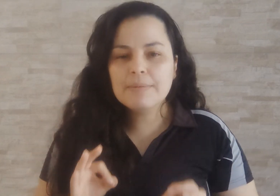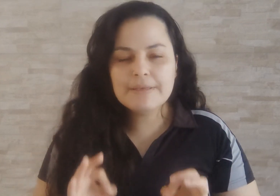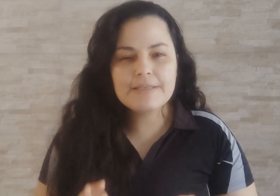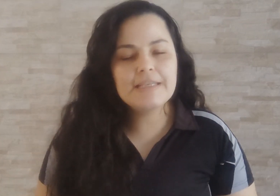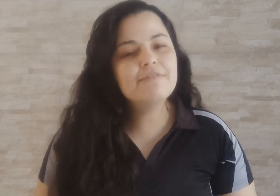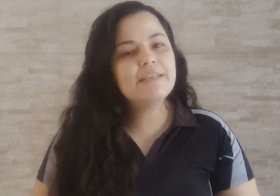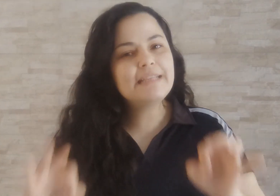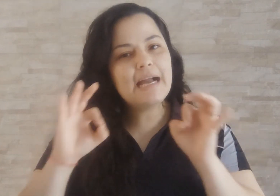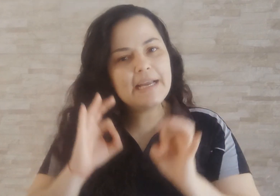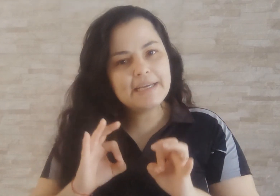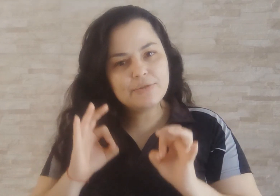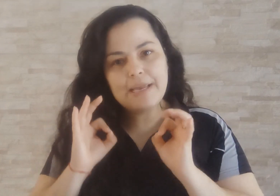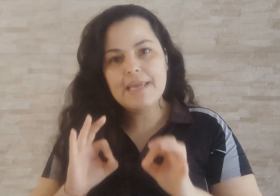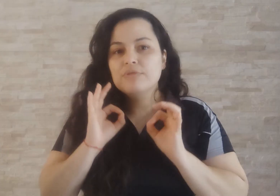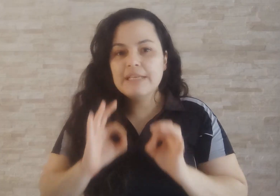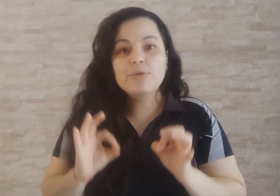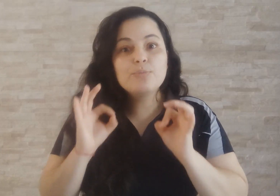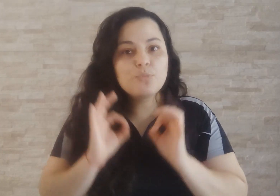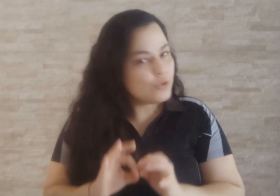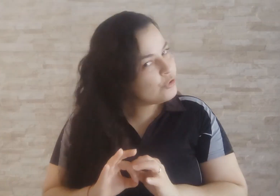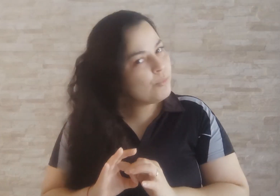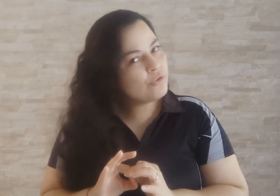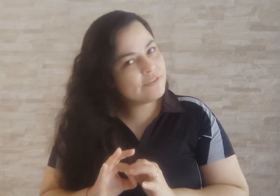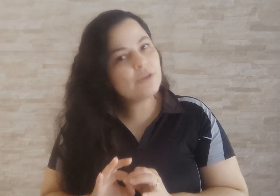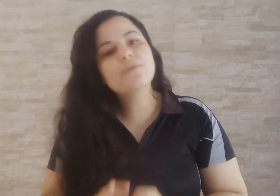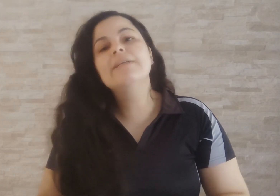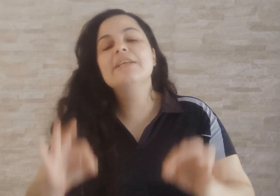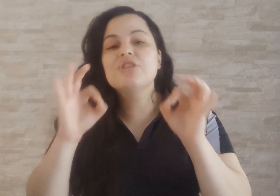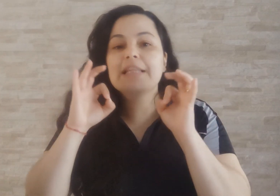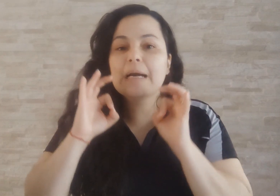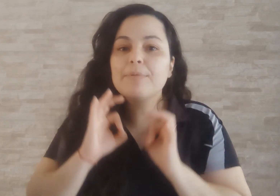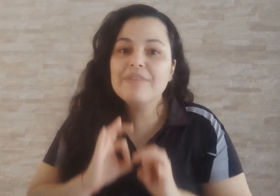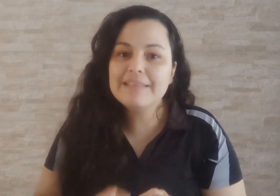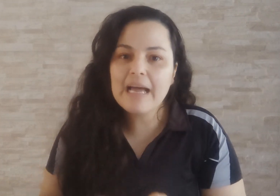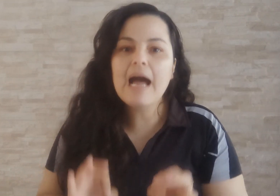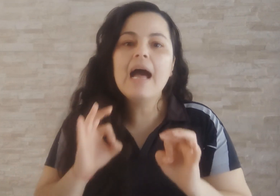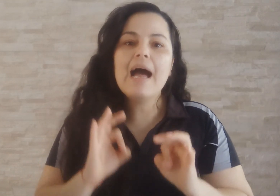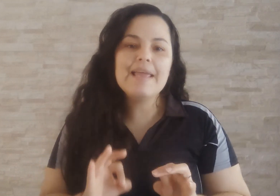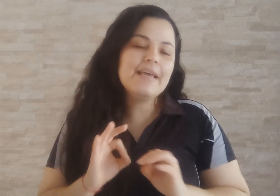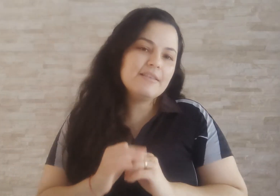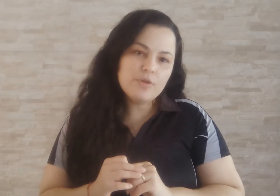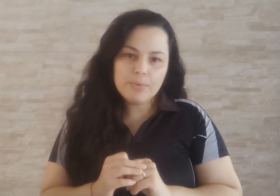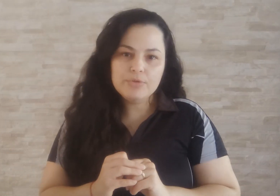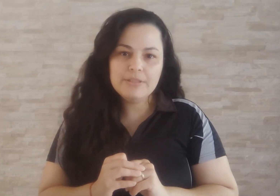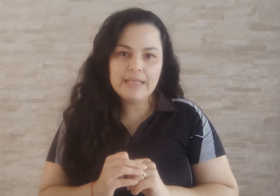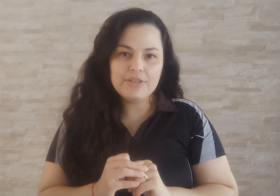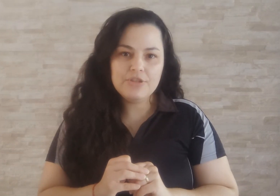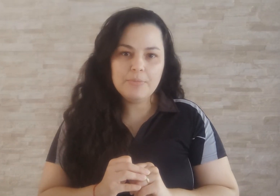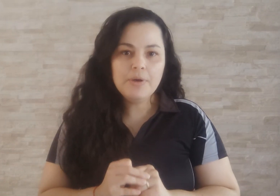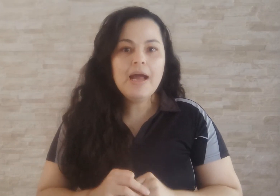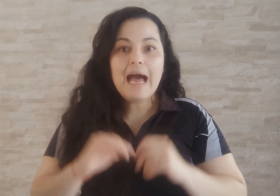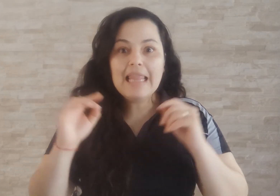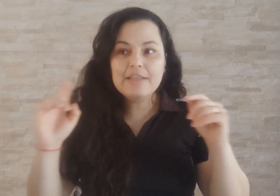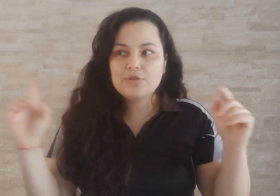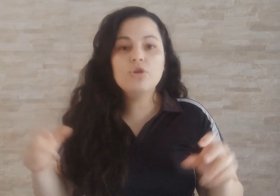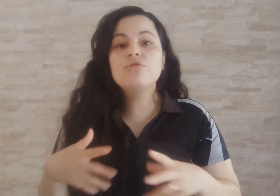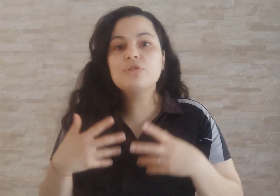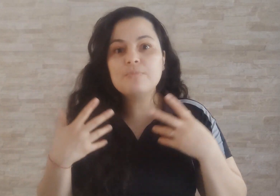lembrancinha vai tá ganhando aí um dinheiro muito bom no final do ano e a gente tem que aproveitar aí essas oportunidades, tá bom? Além de todos os outros